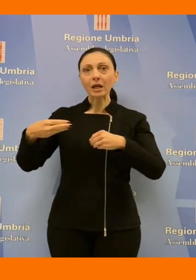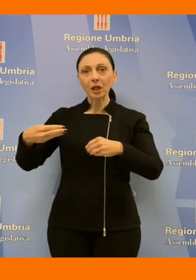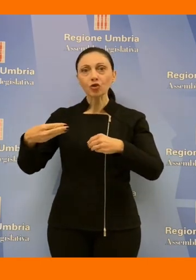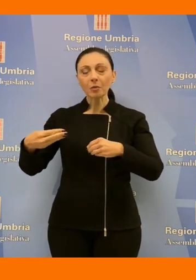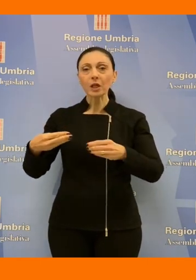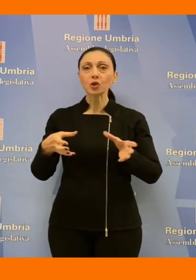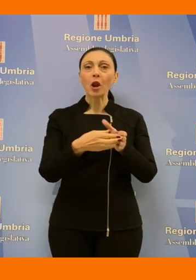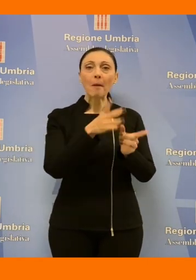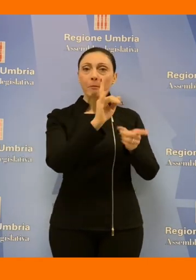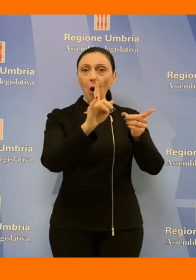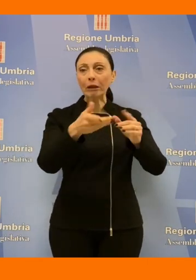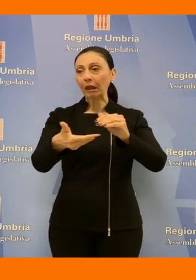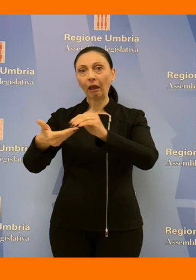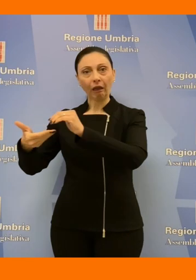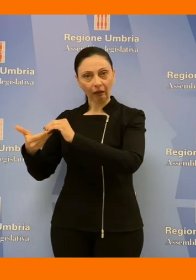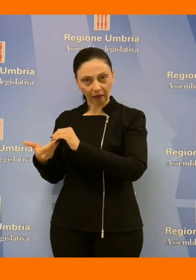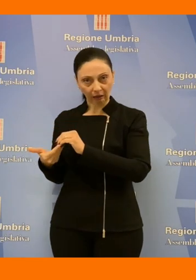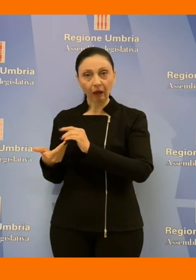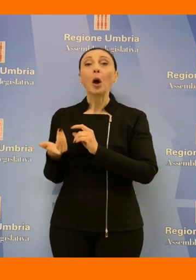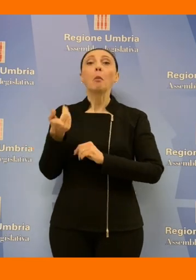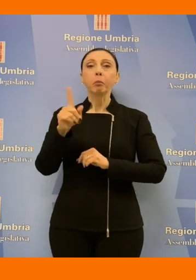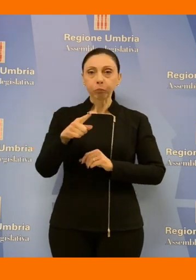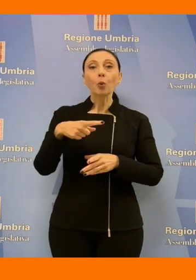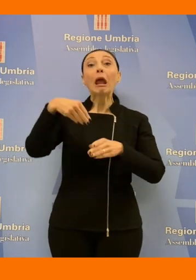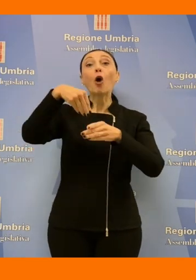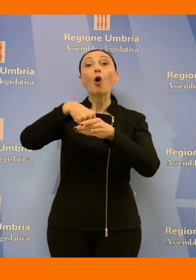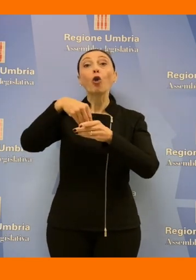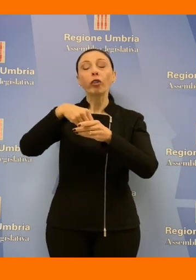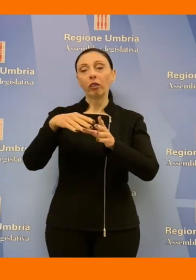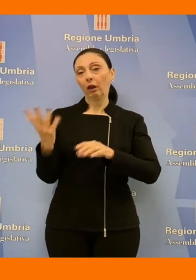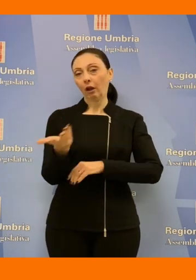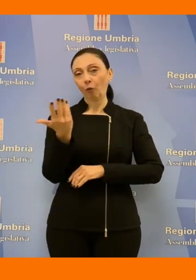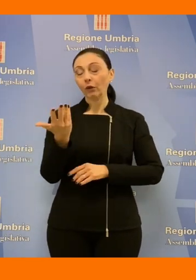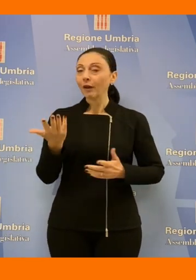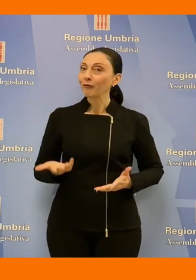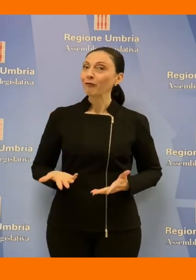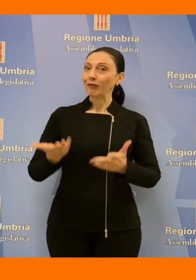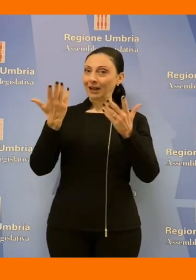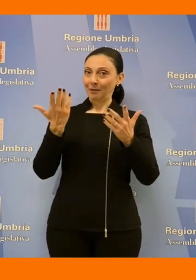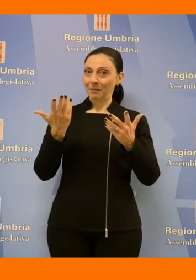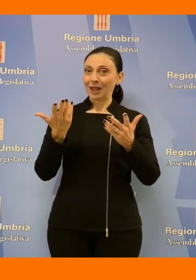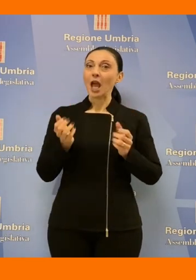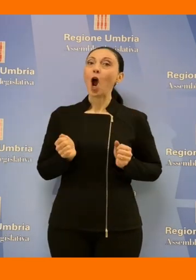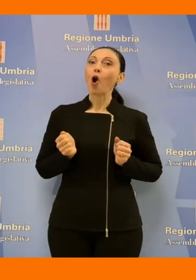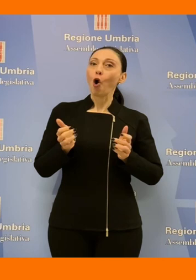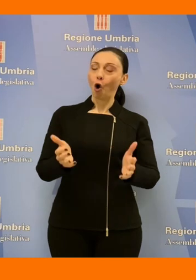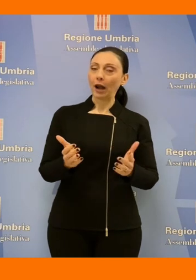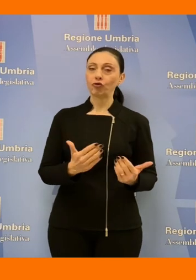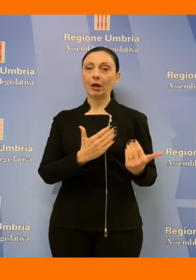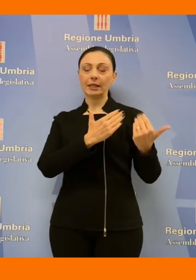politiche sia con gli stakeholders e soprattutto nei contenuti perché finalmente con un grande atto di coraggio e di responsabilità a